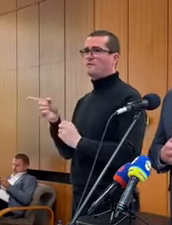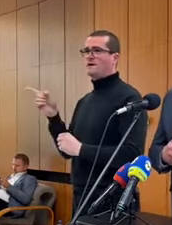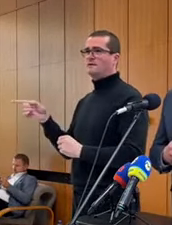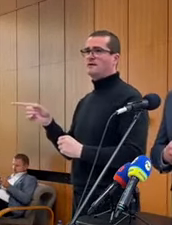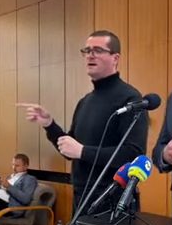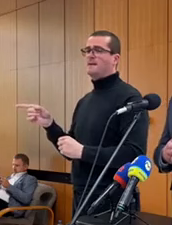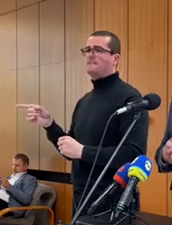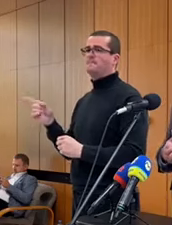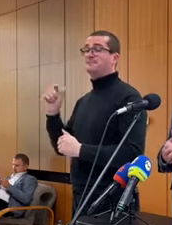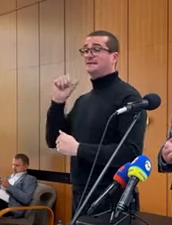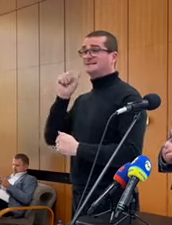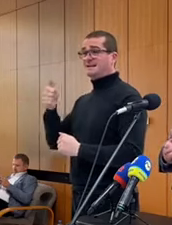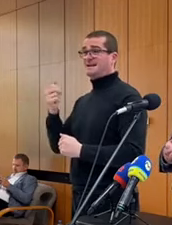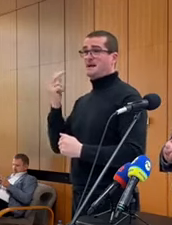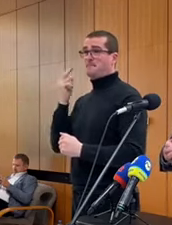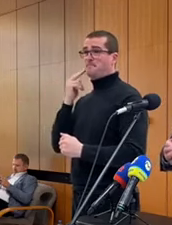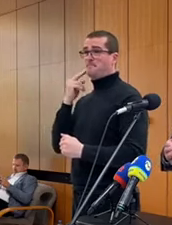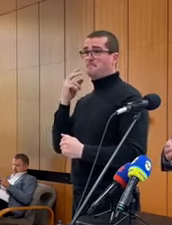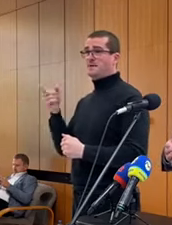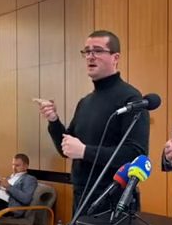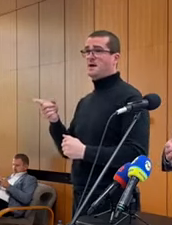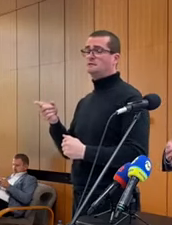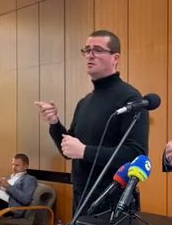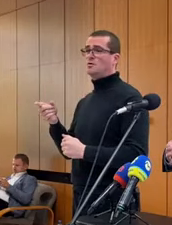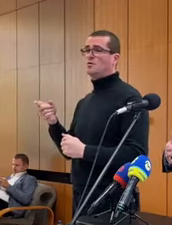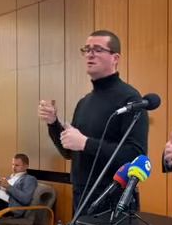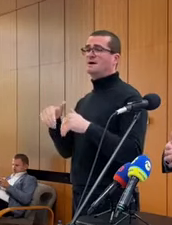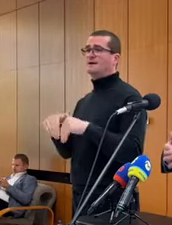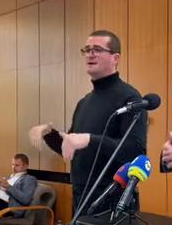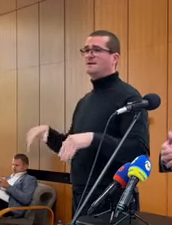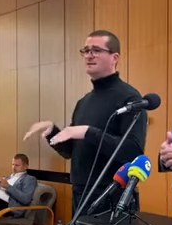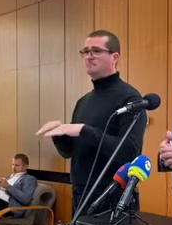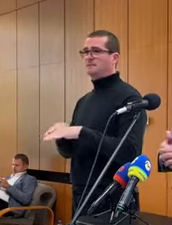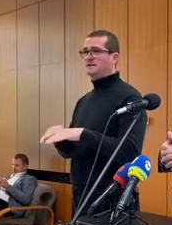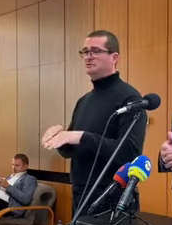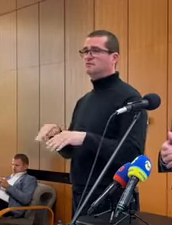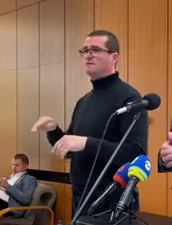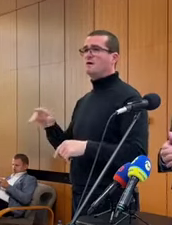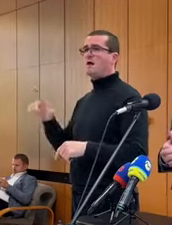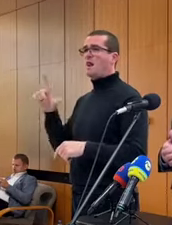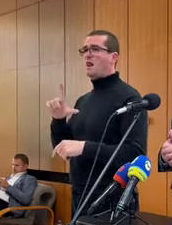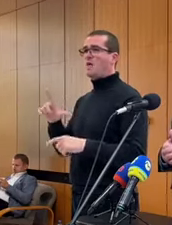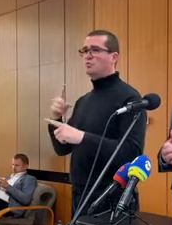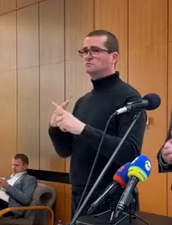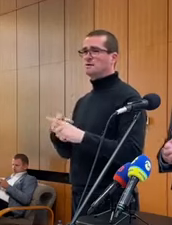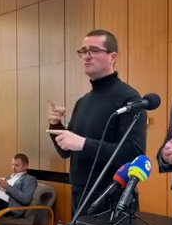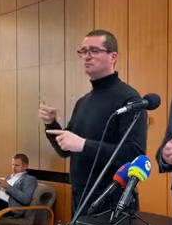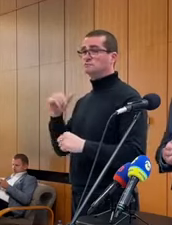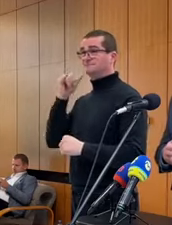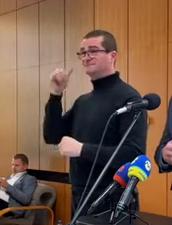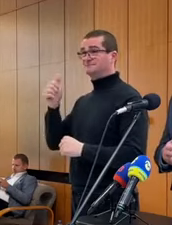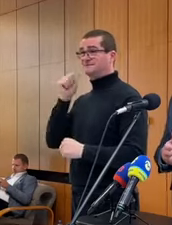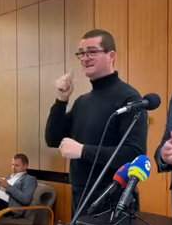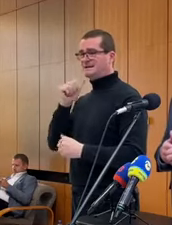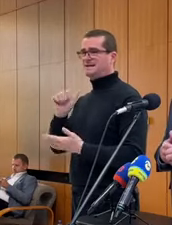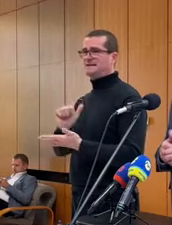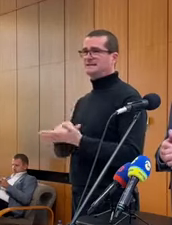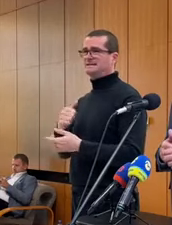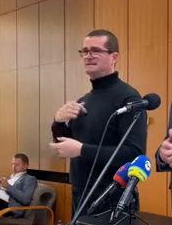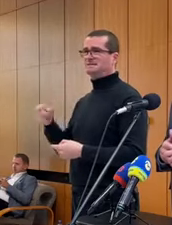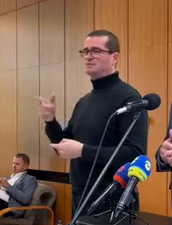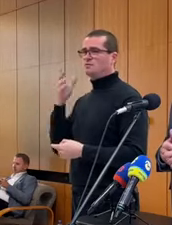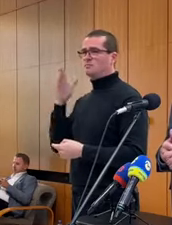zajtra a v piatok rady ministrov v Luxemburgu, kde cestujem zajtra a určite